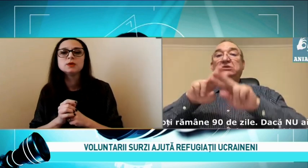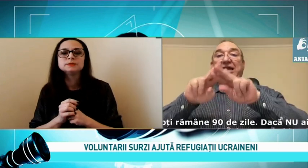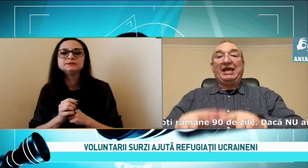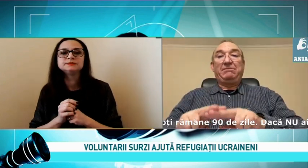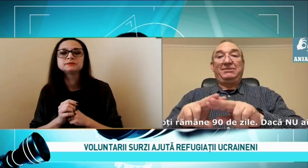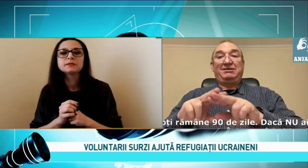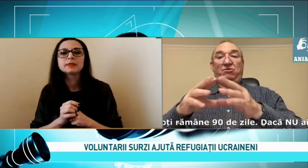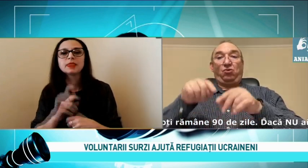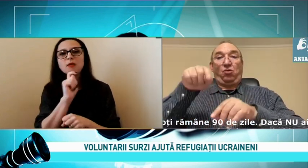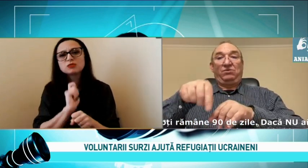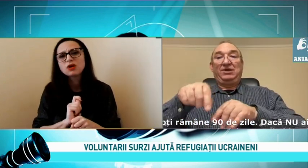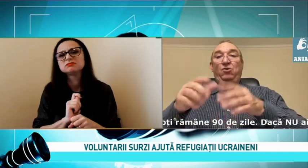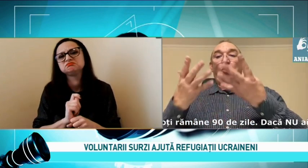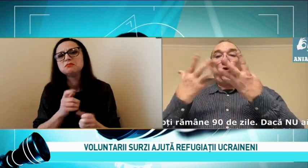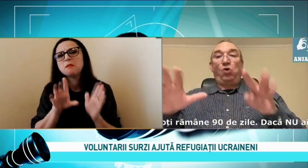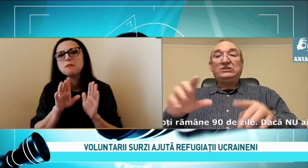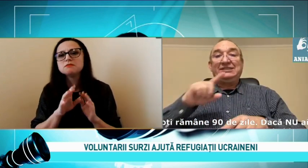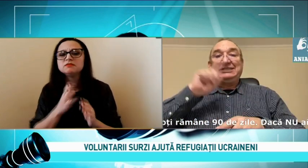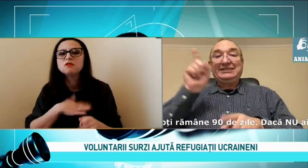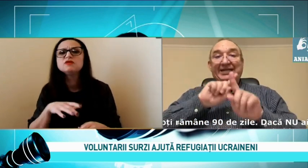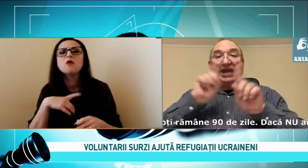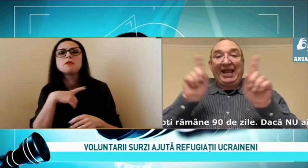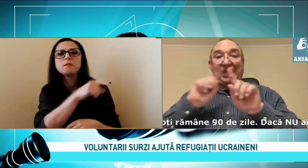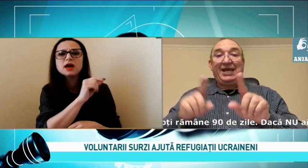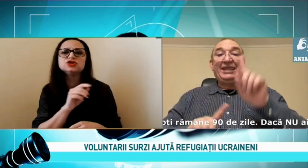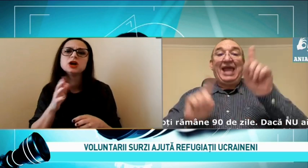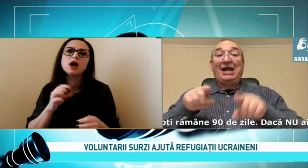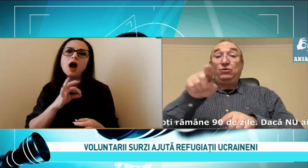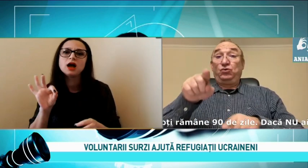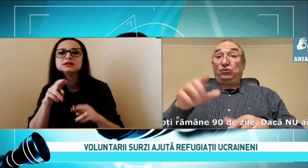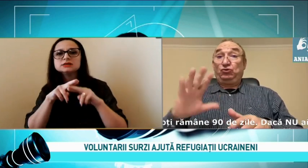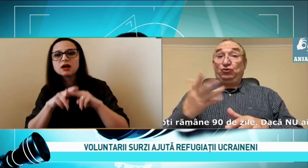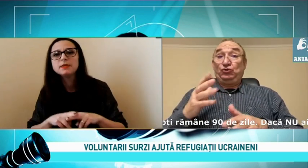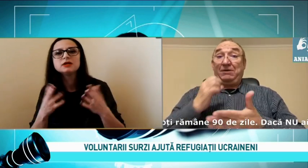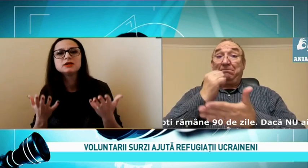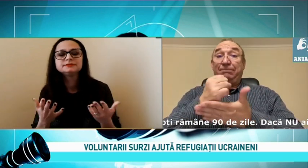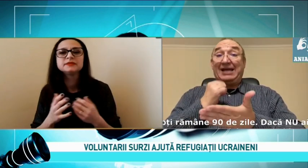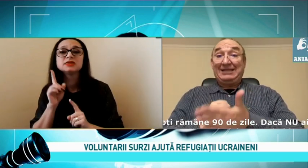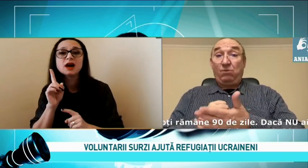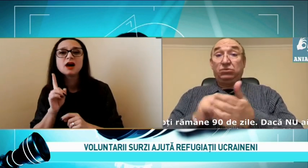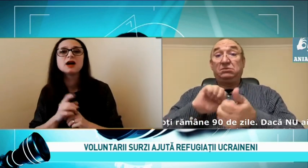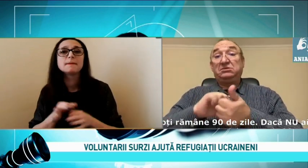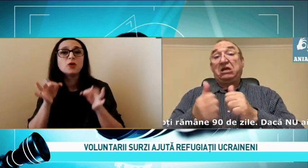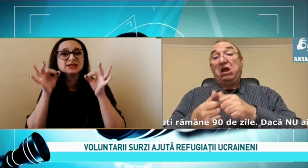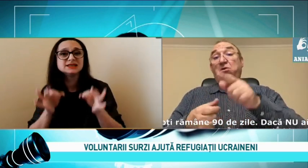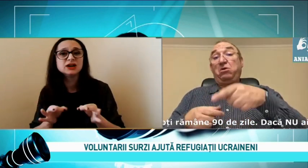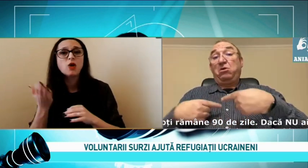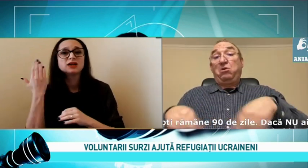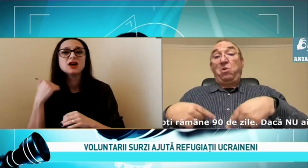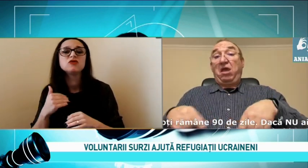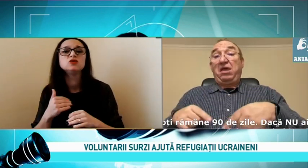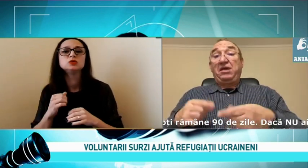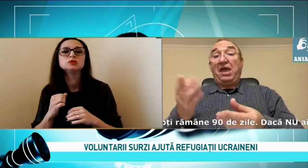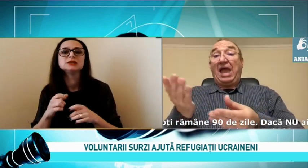Proiectele sale Unii vor să meargă mai departe Unii să rămână Dar în mod sigur Ați avut parte Și aveți